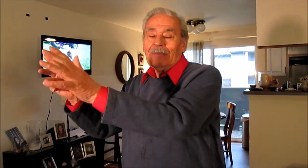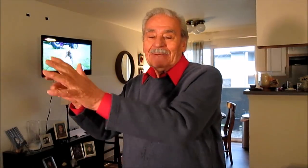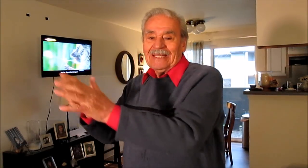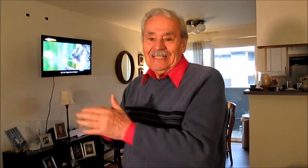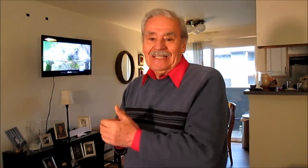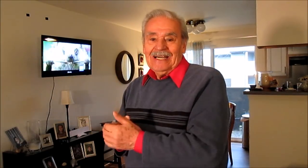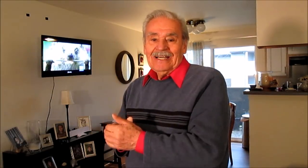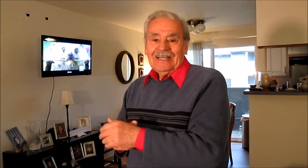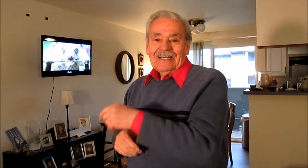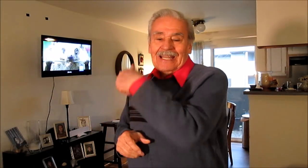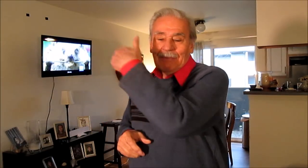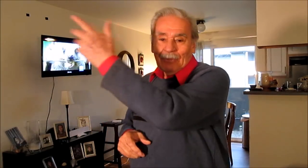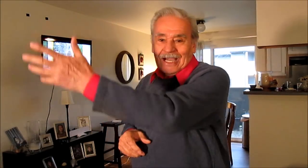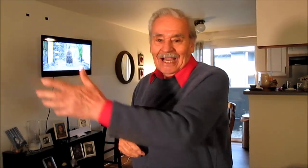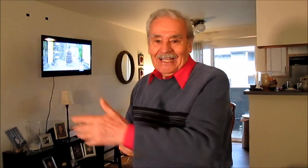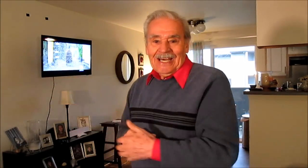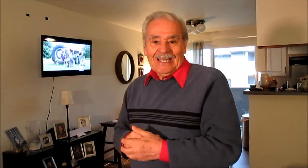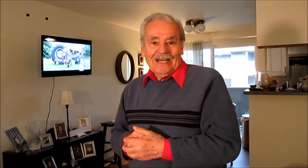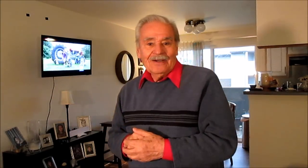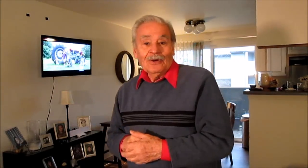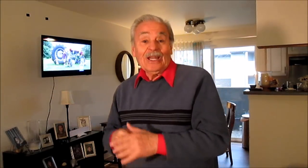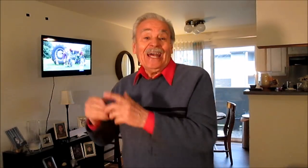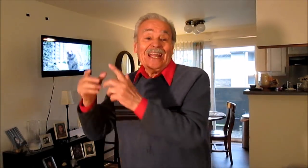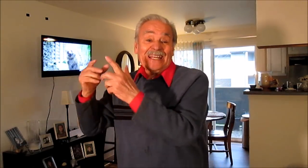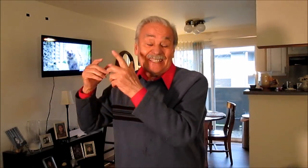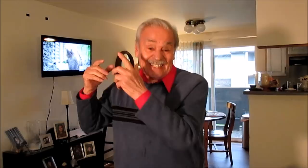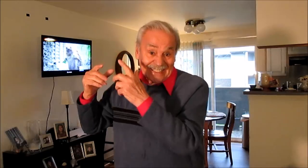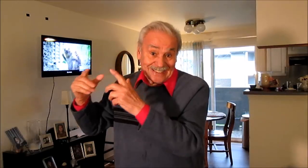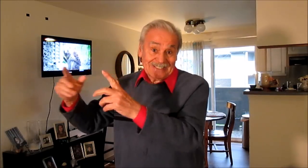perdida, la época ganada o la herencia recibida.